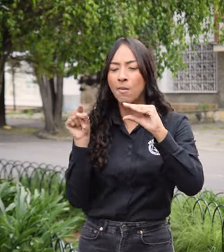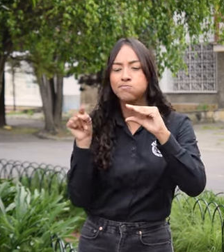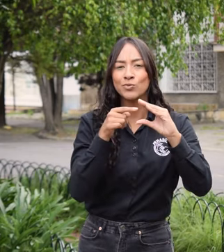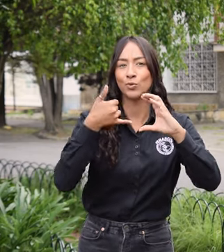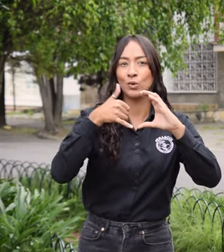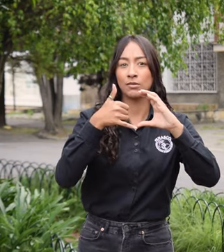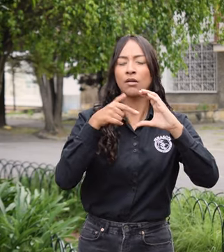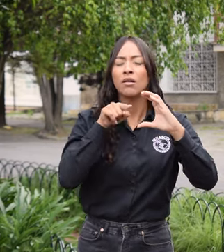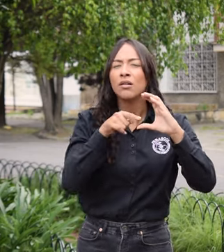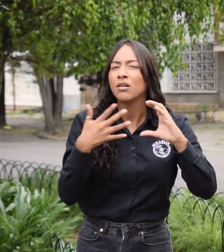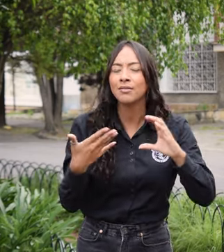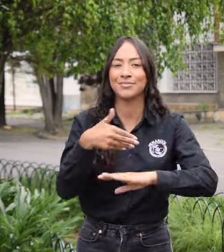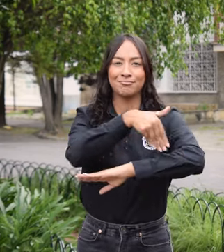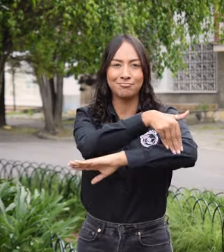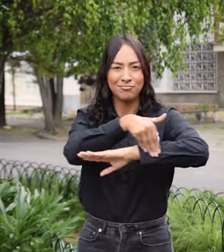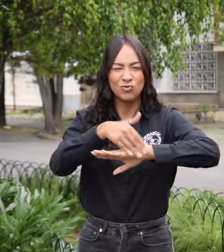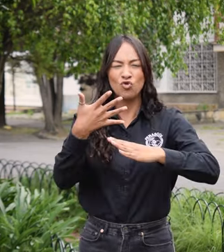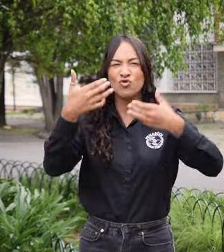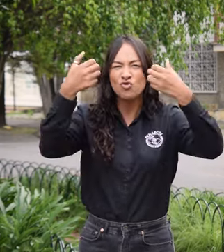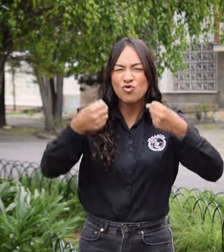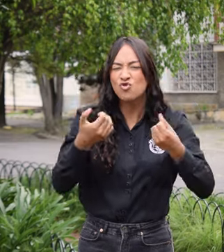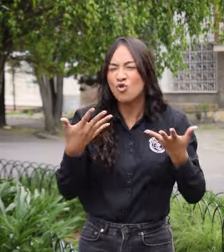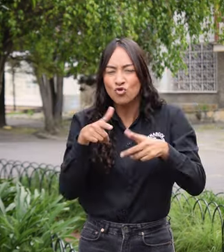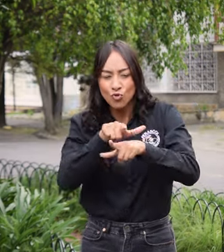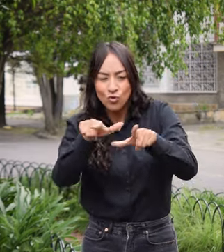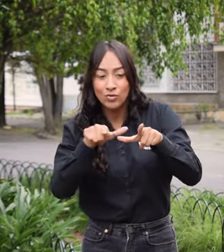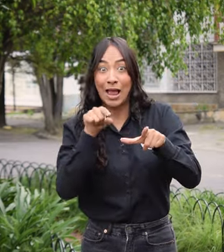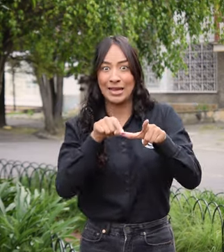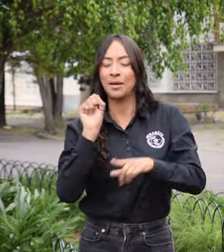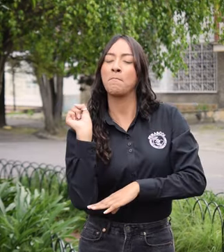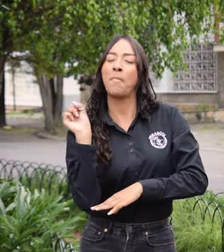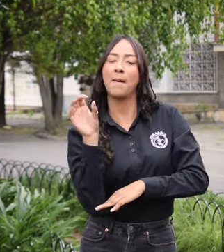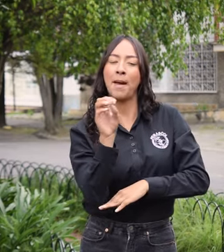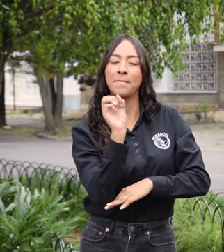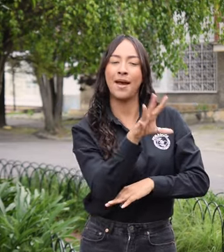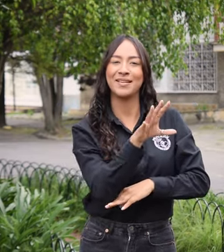Allí te indicaremos la dirección exacta del encuentro.